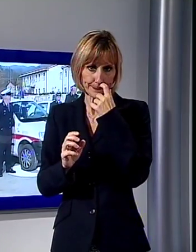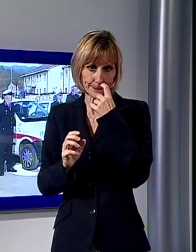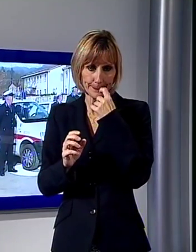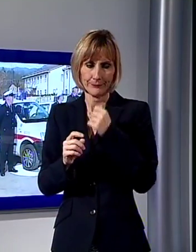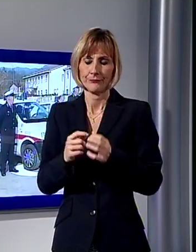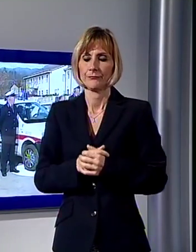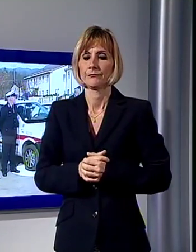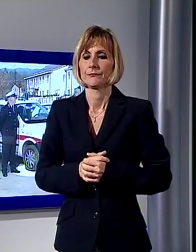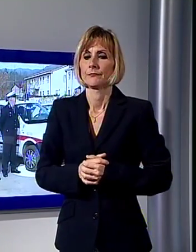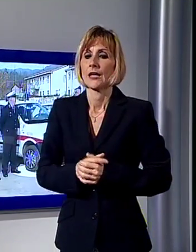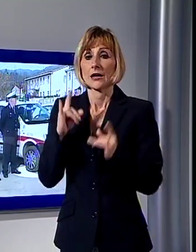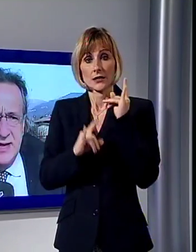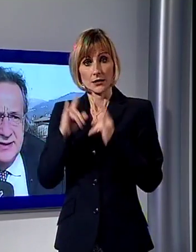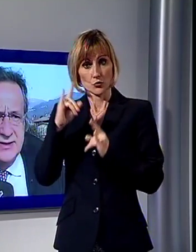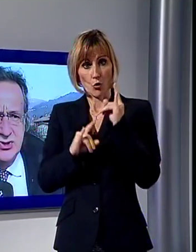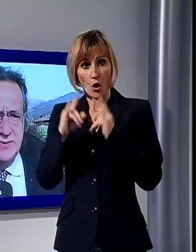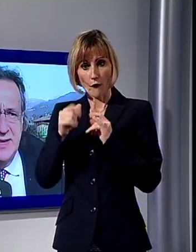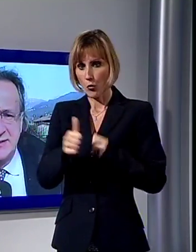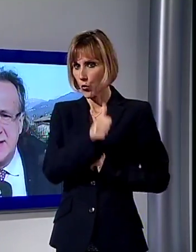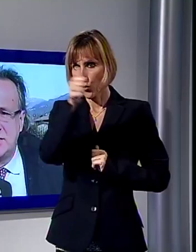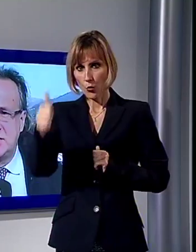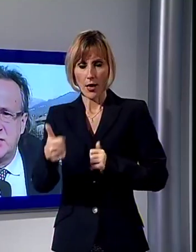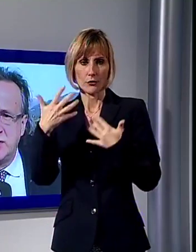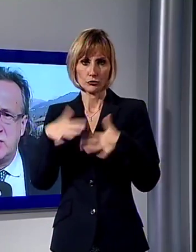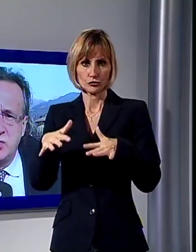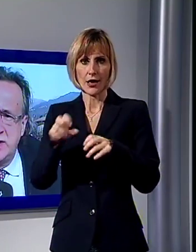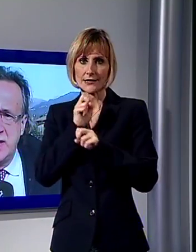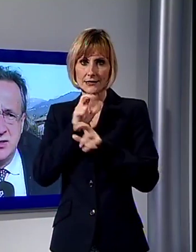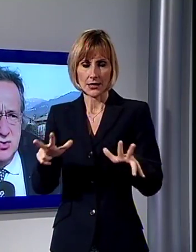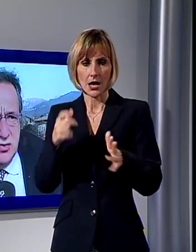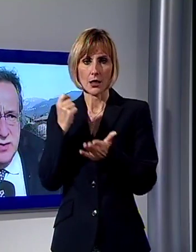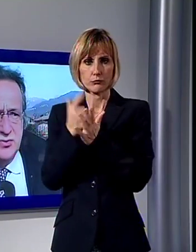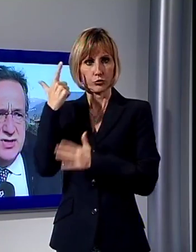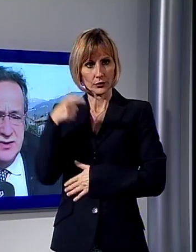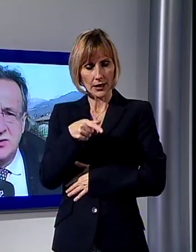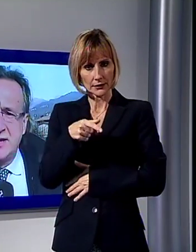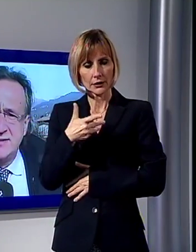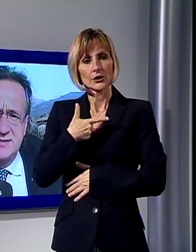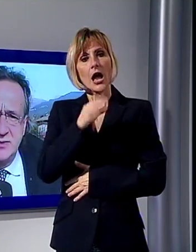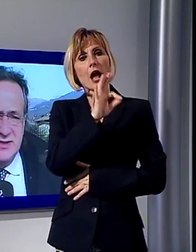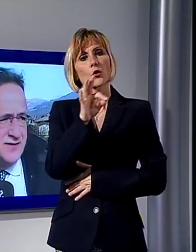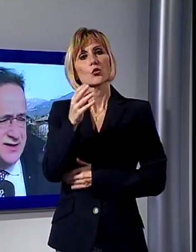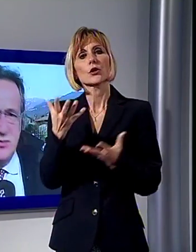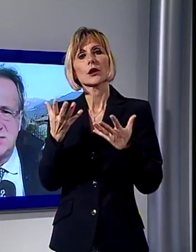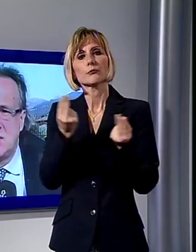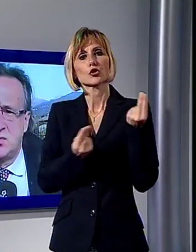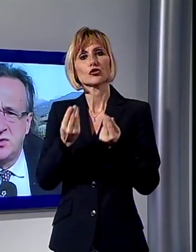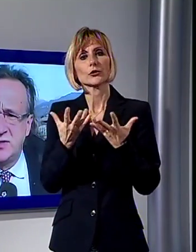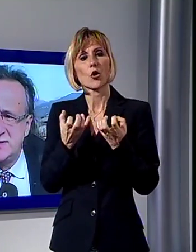più di un anno ha dato un segnale tangibile, è entrato nell'Unione dei Comuni, su alcuni progetti concreti stiamo andando avanti, questo è uno di questi.